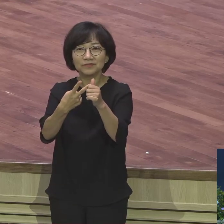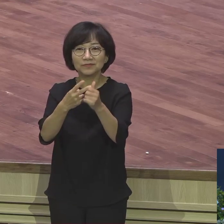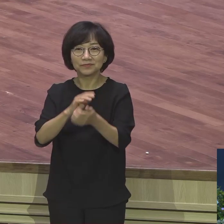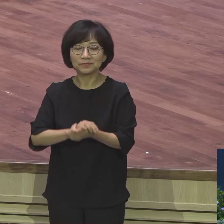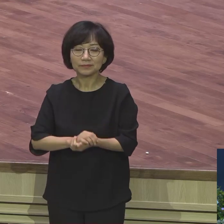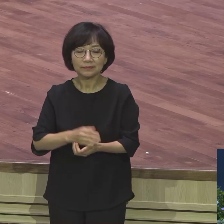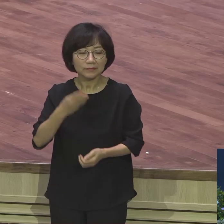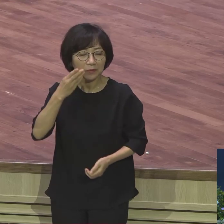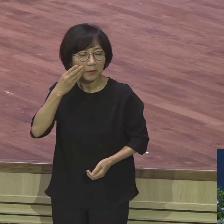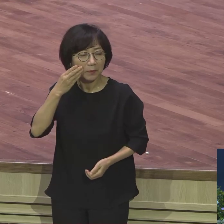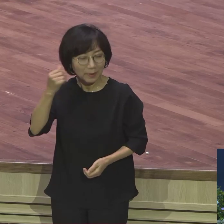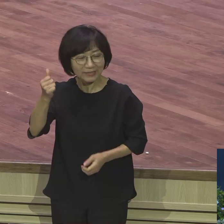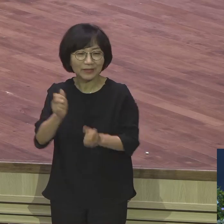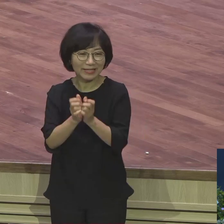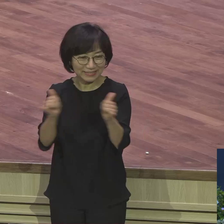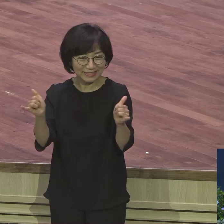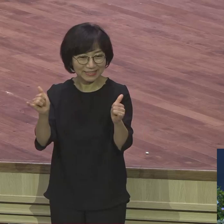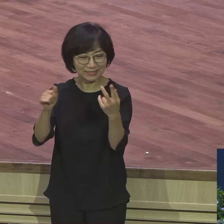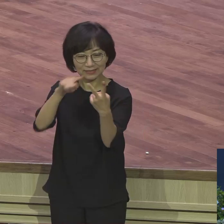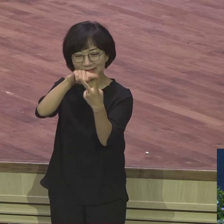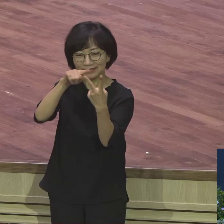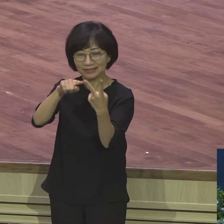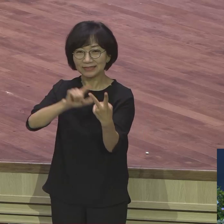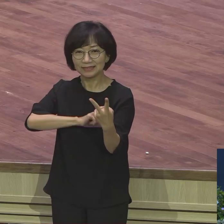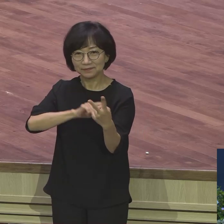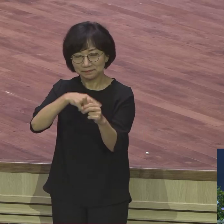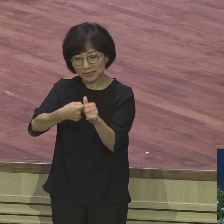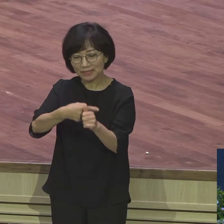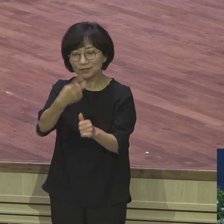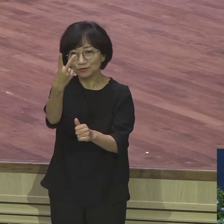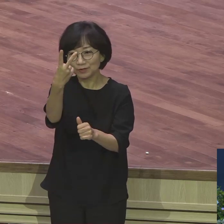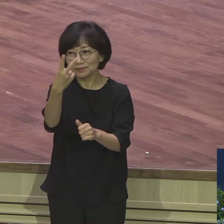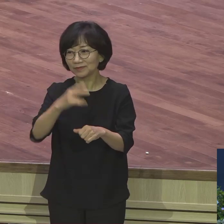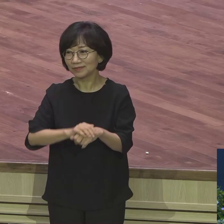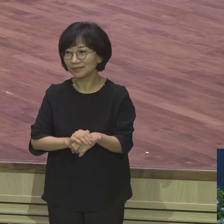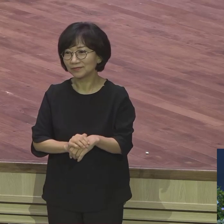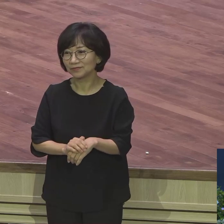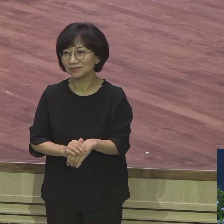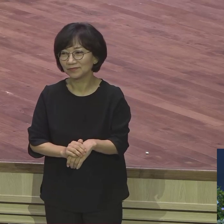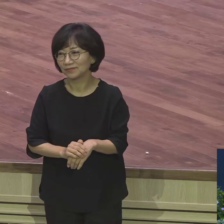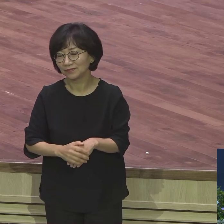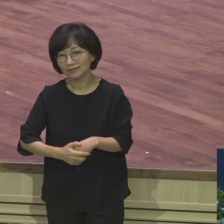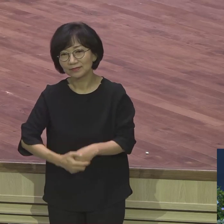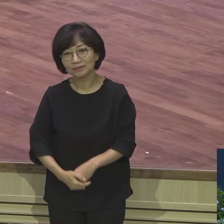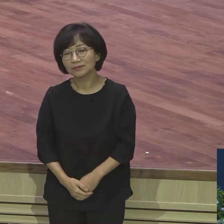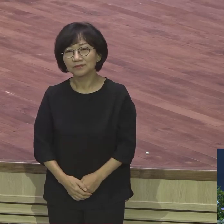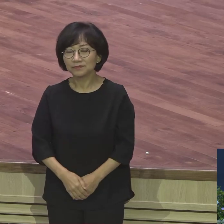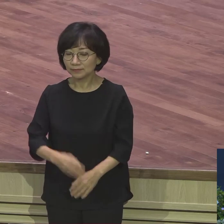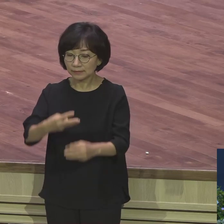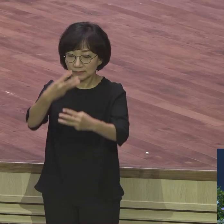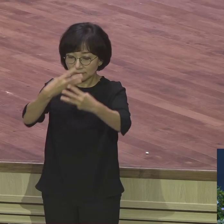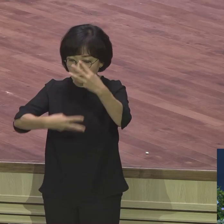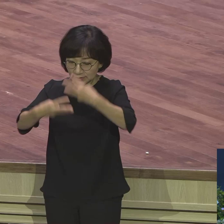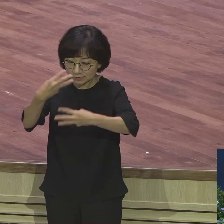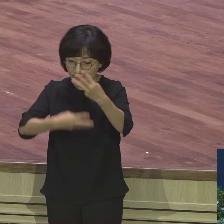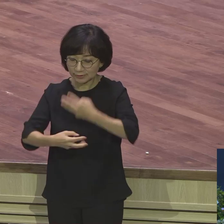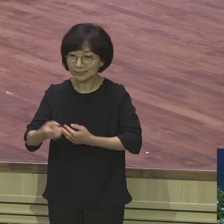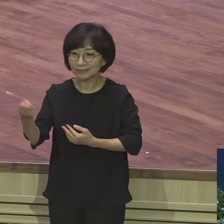형통한 자. 그래서 자 우리 랩런트들 오늘 또 우리 가르치는 선생님들 다 꿈꾸는 자.